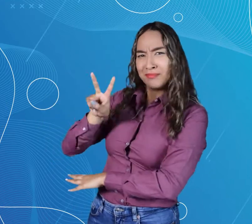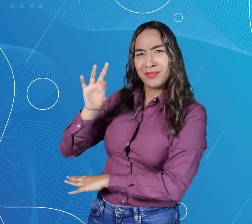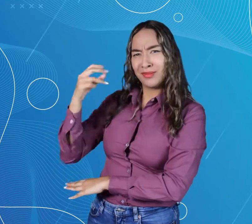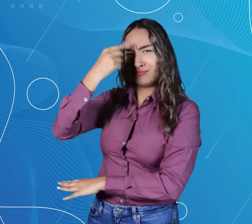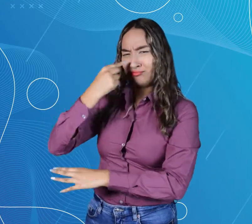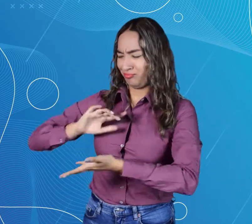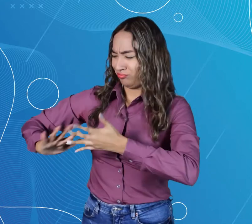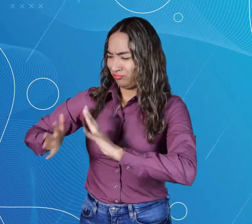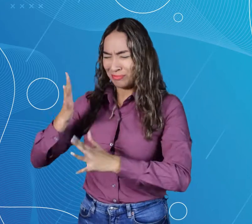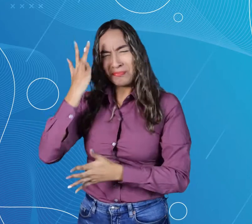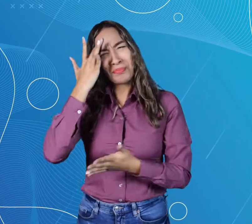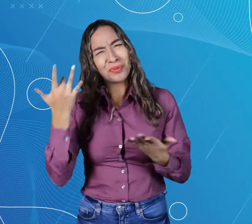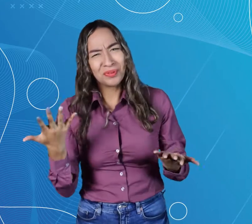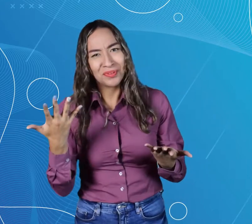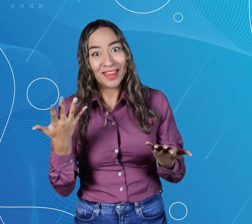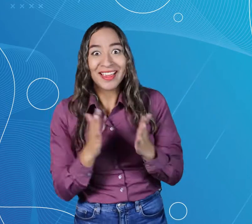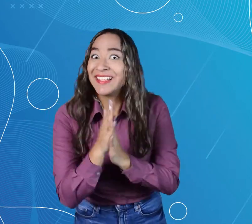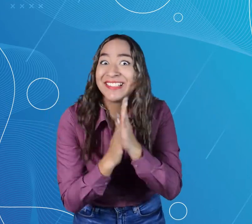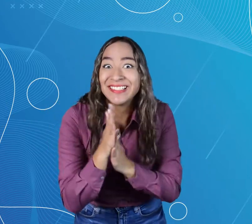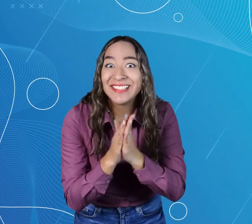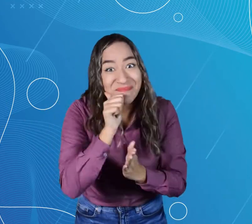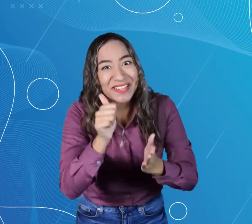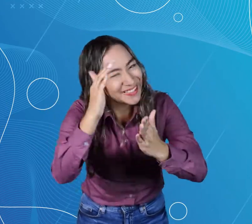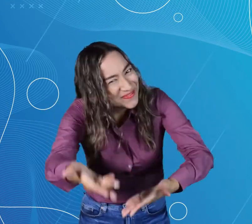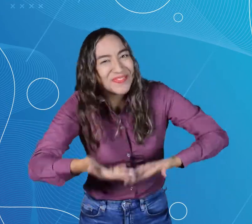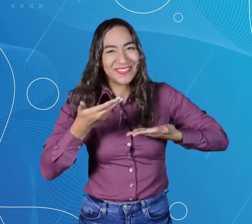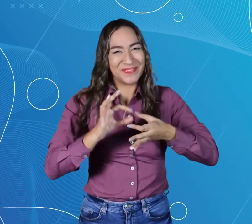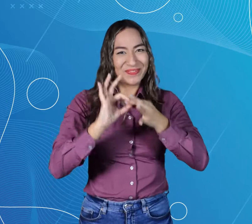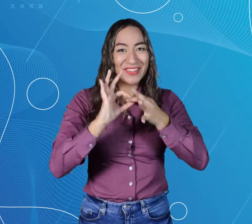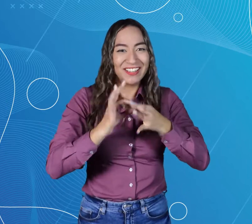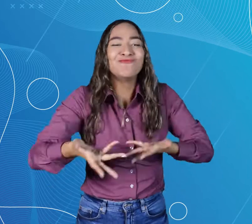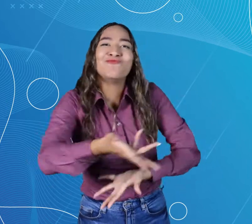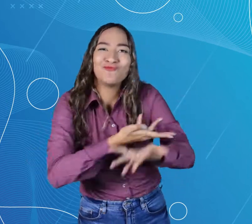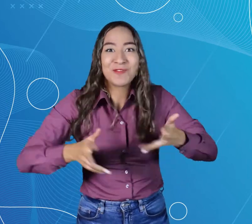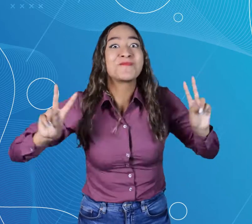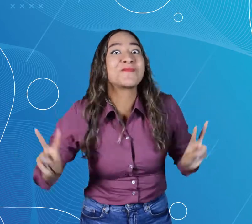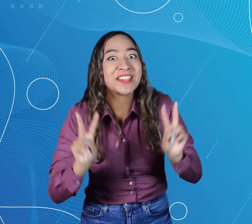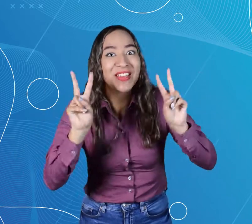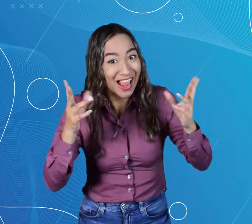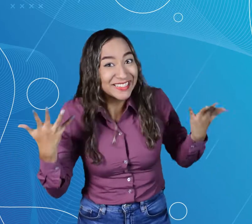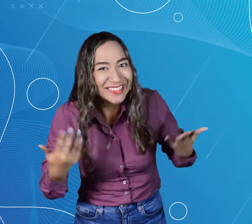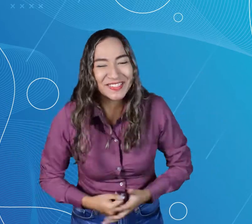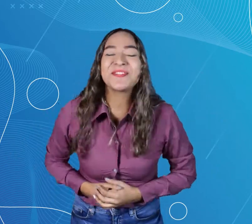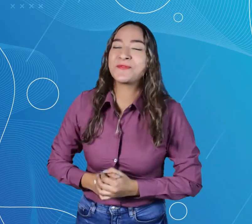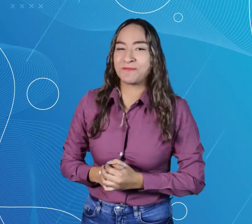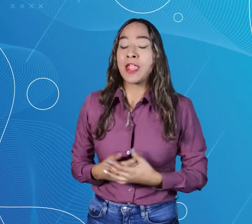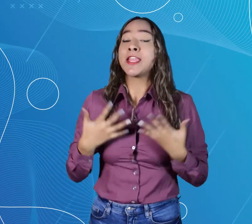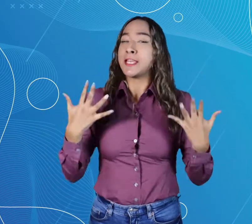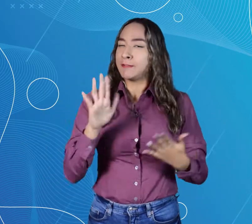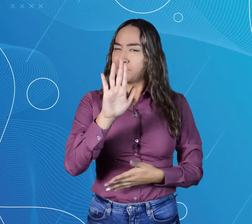la última semana de septiembre y además sobre el Día Internacional de la Lenguas de Señas. Los invitamos a todos a estar pendientes en el Facebook